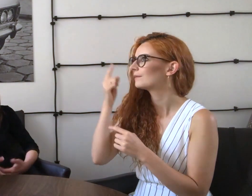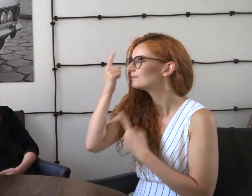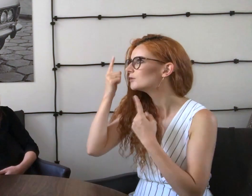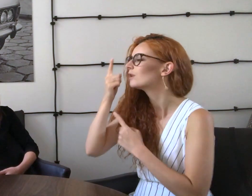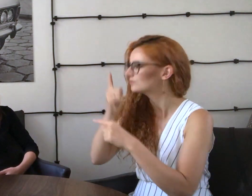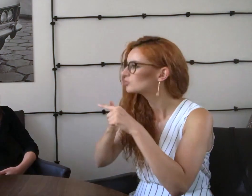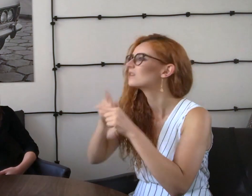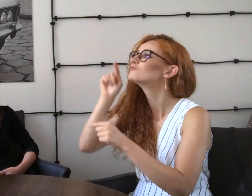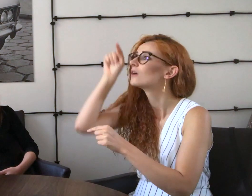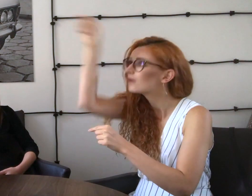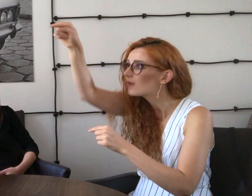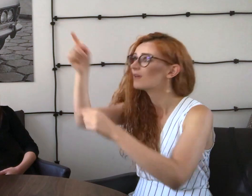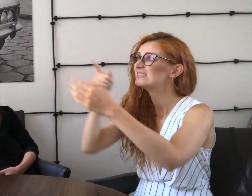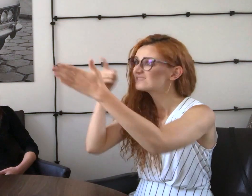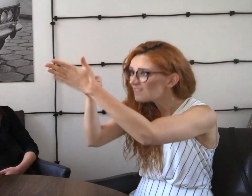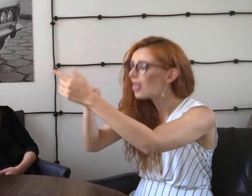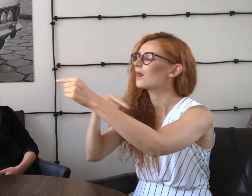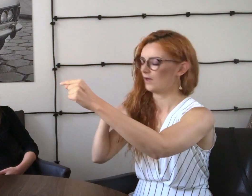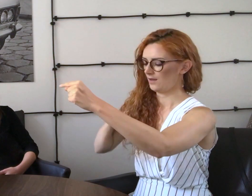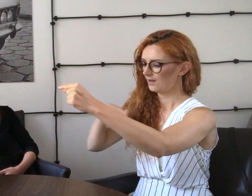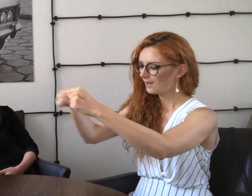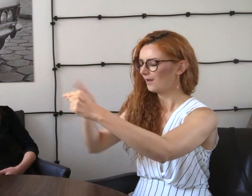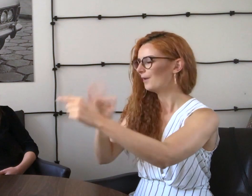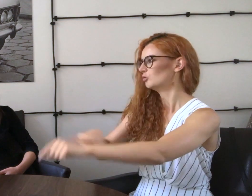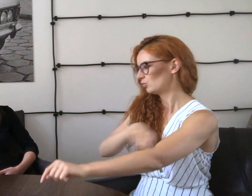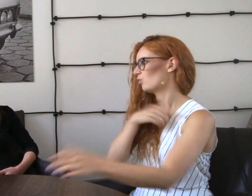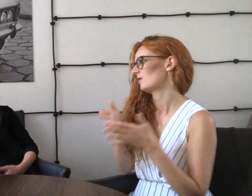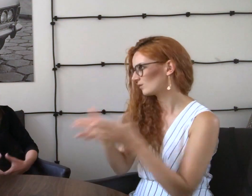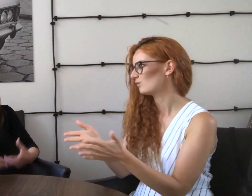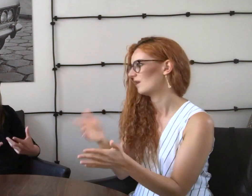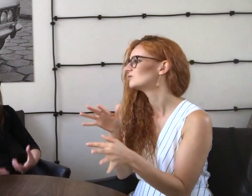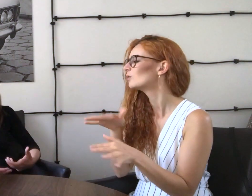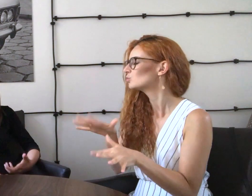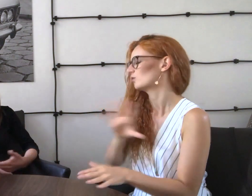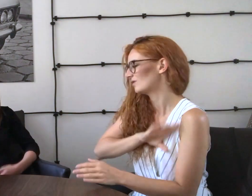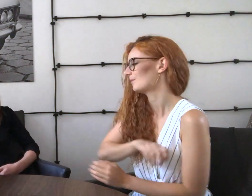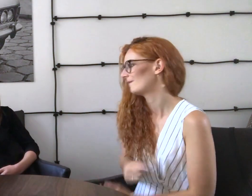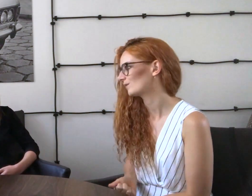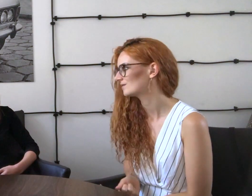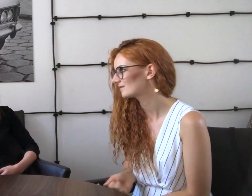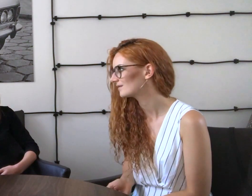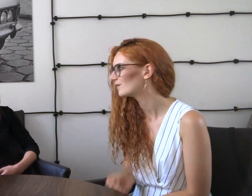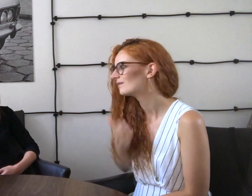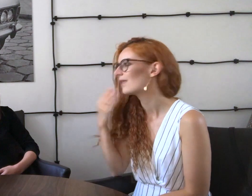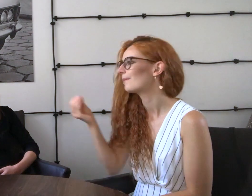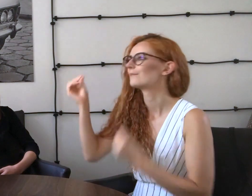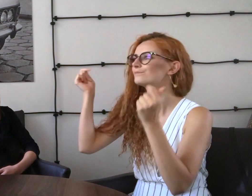rozczarowań, ale muszą myśleć pozytywnie i jakby chciąc dojść do celu, muszą wiedzieć, że to będzie długa